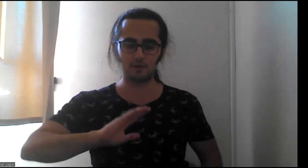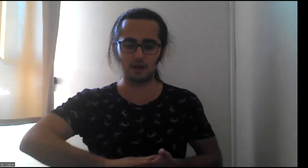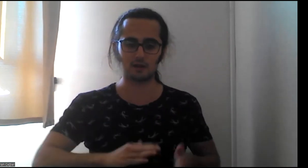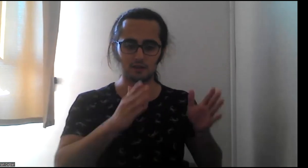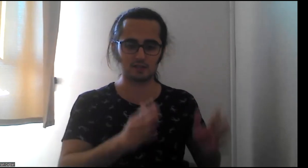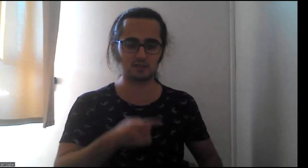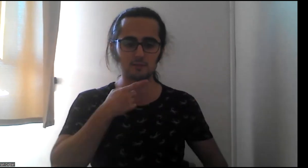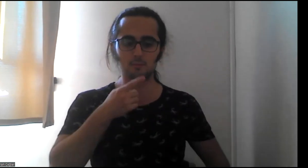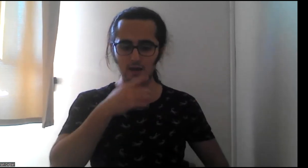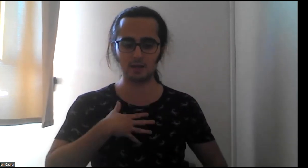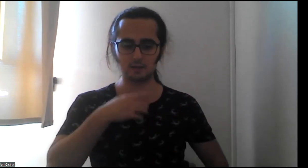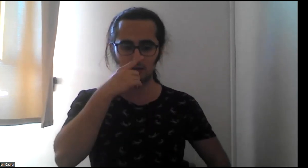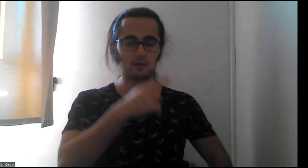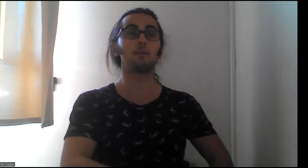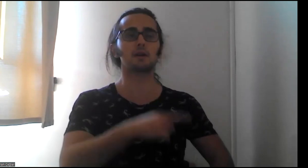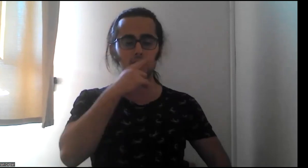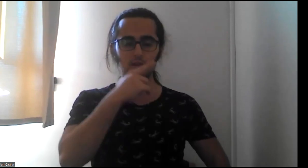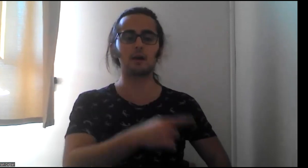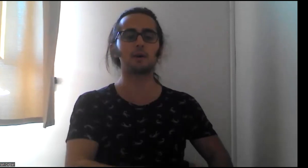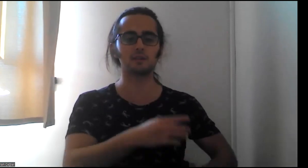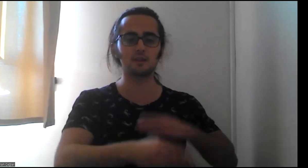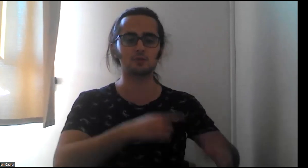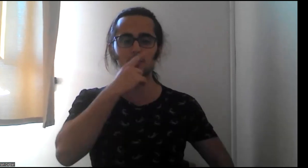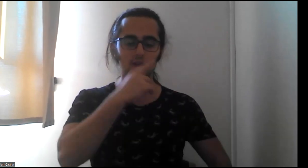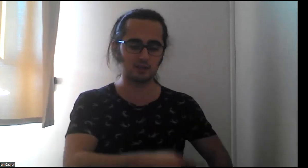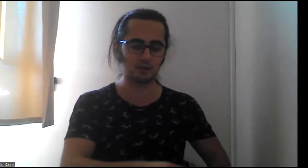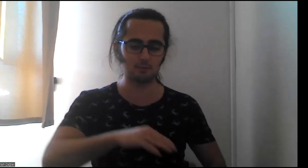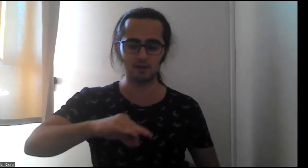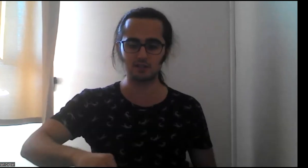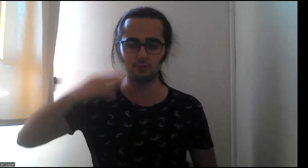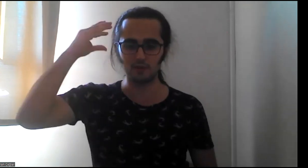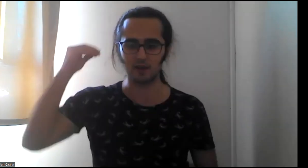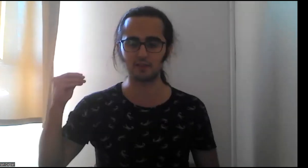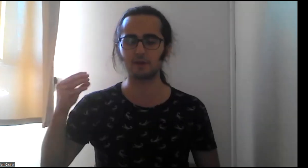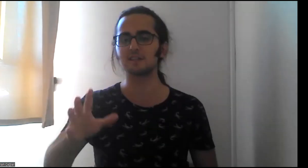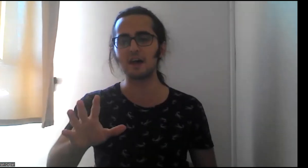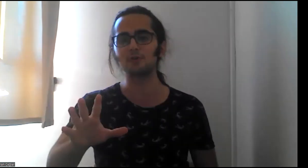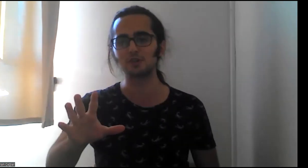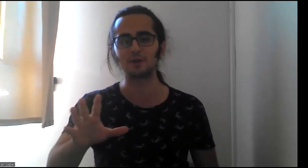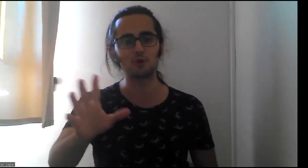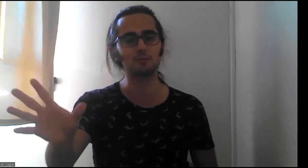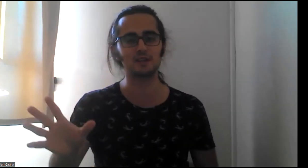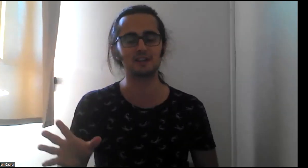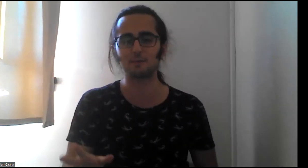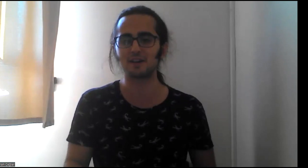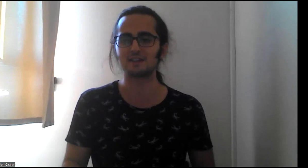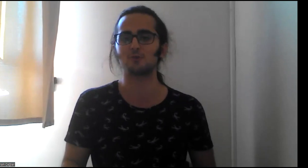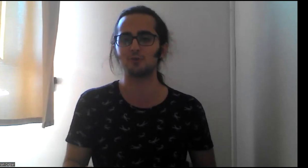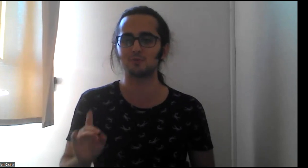Bir arkadaş kişi ben inanmak değil, inanmak değil. Sonra inanmak, şimdi anlamak. Aslında daha güzel yapıyor ama kamera karşısında olduğum için